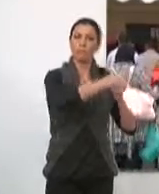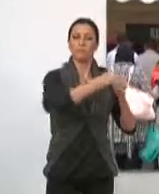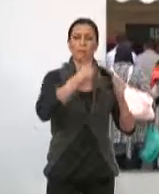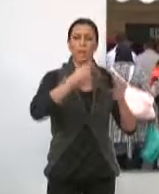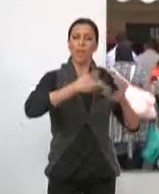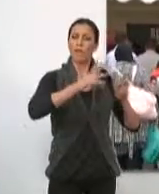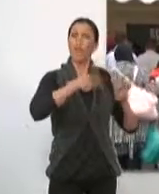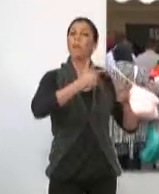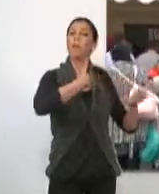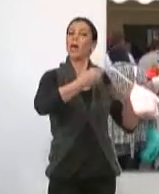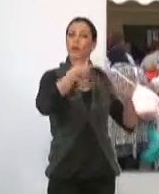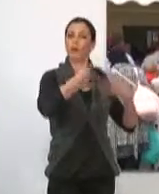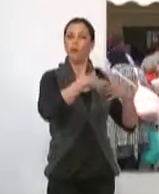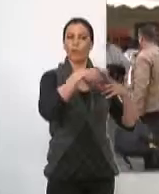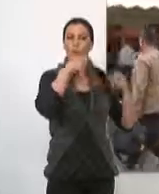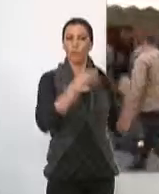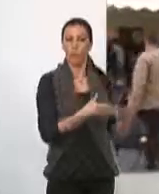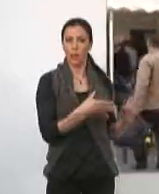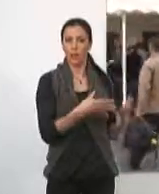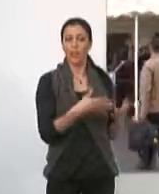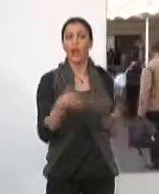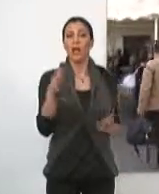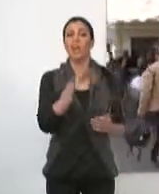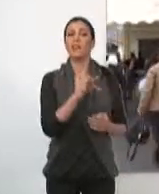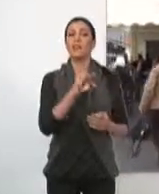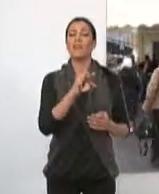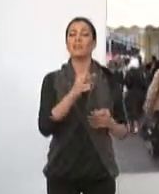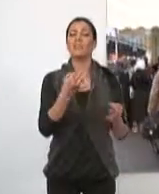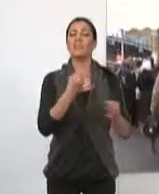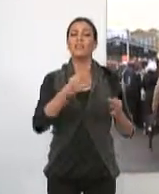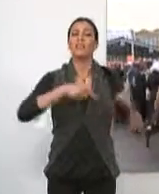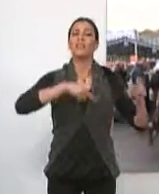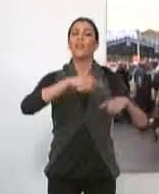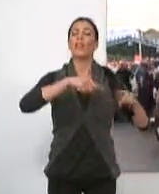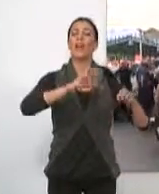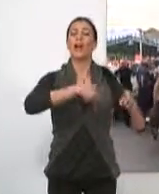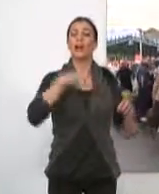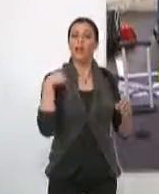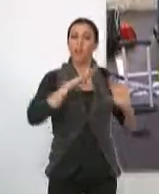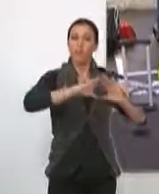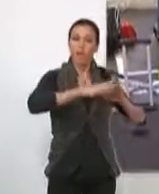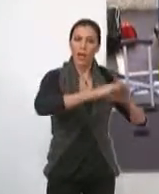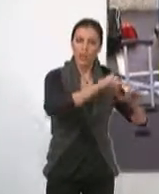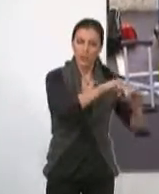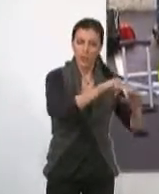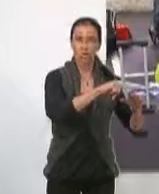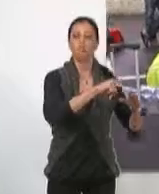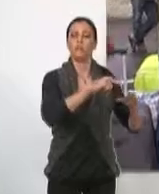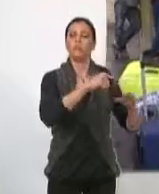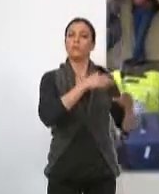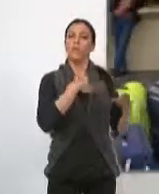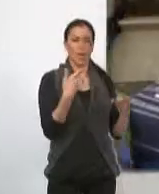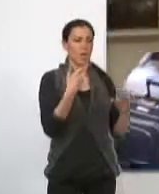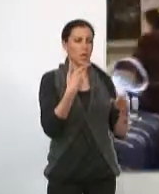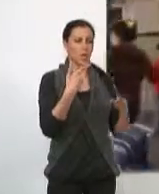en condiciones de libre mercado al funcionar eficazmente. No obstante, la Dirección General de la Marina Mercante creará un